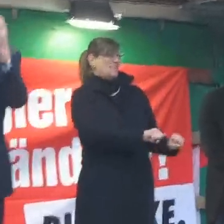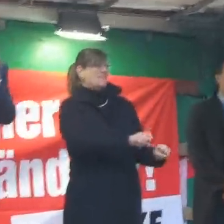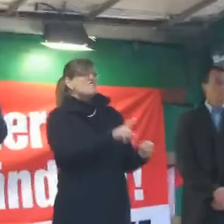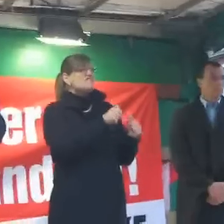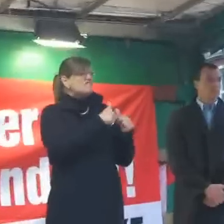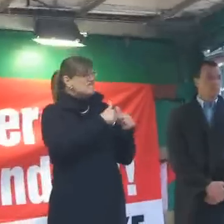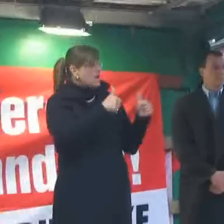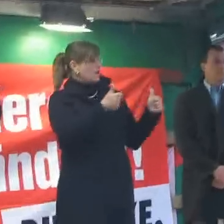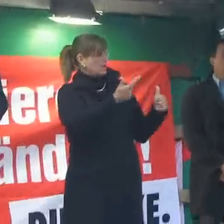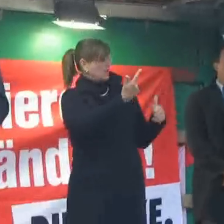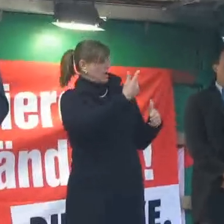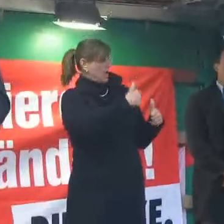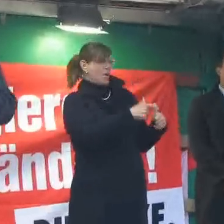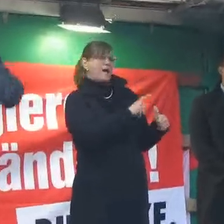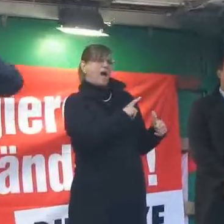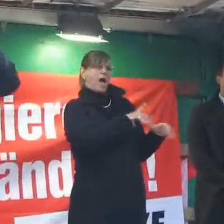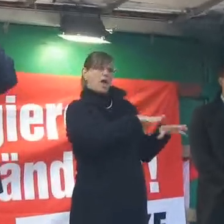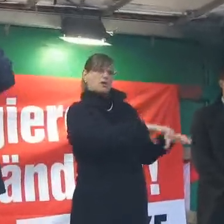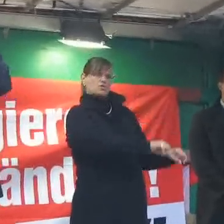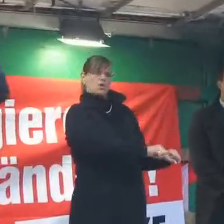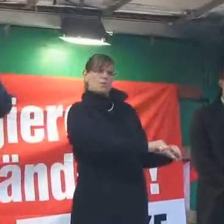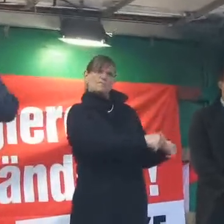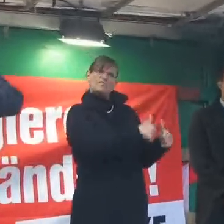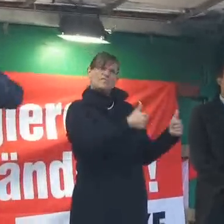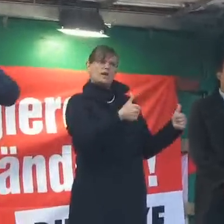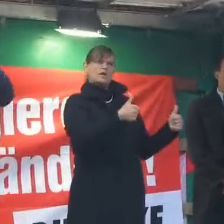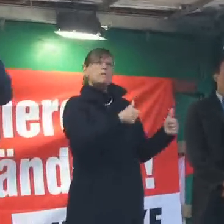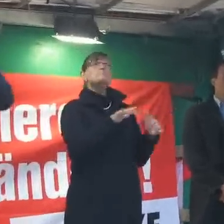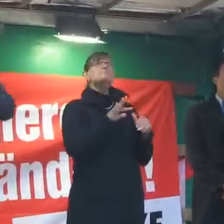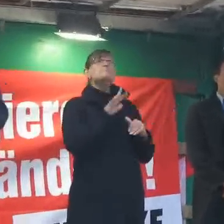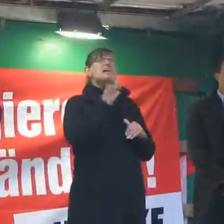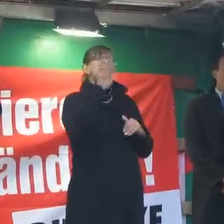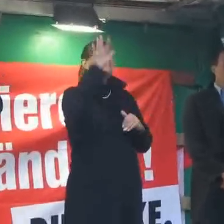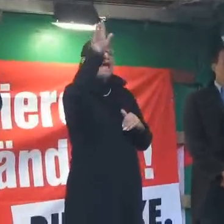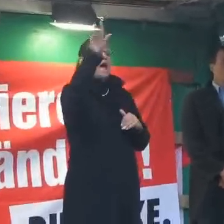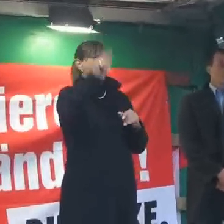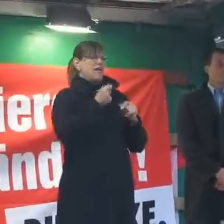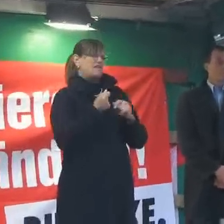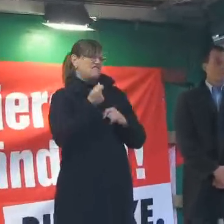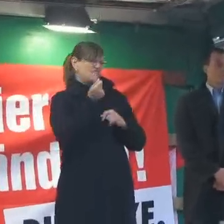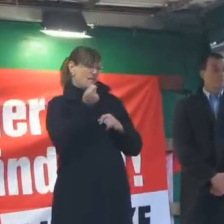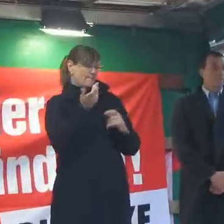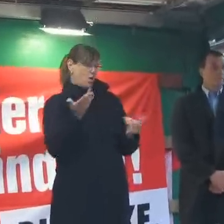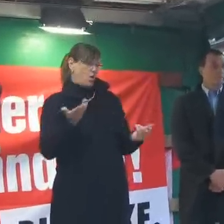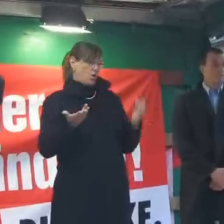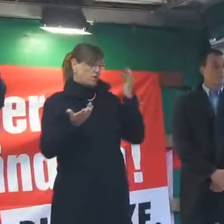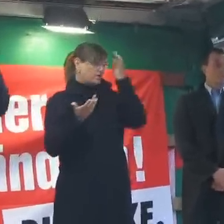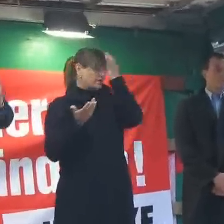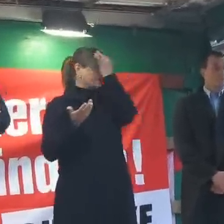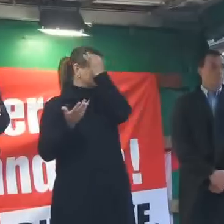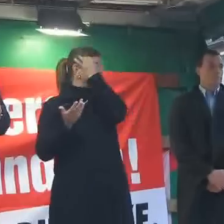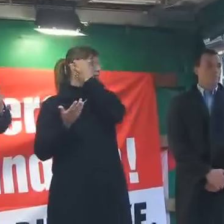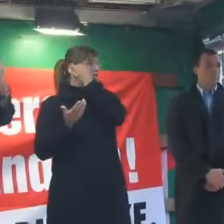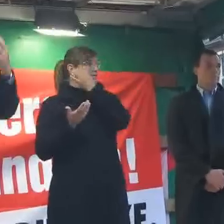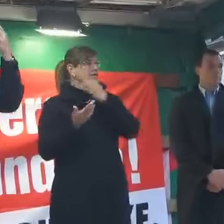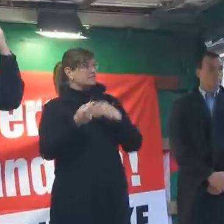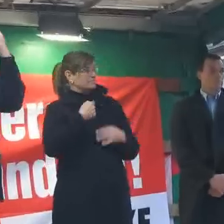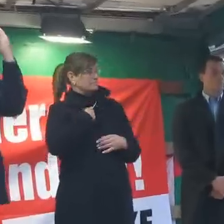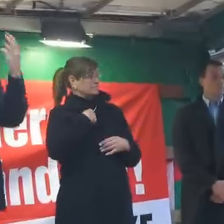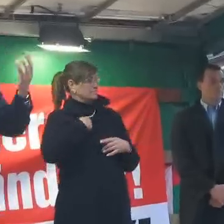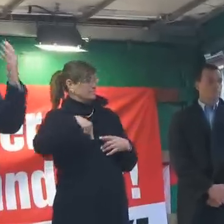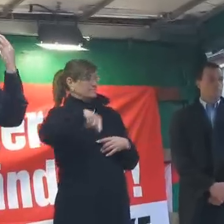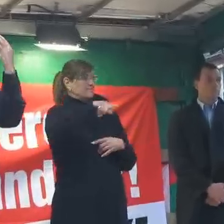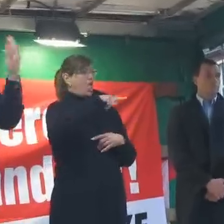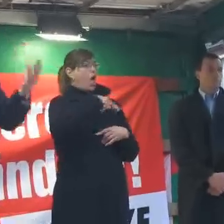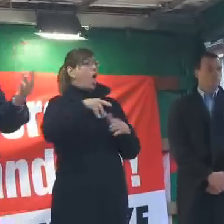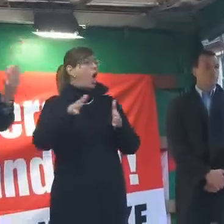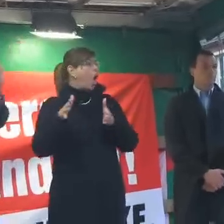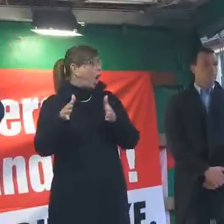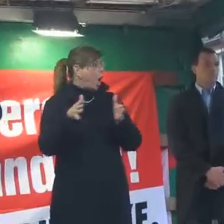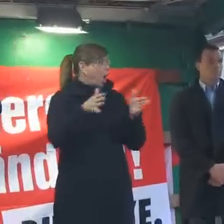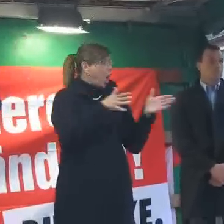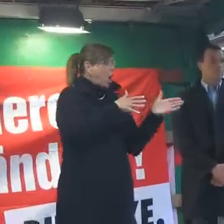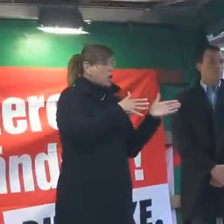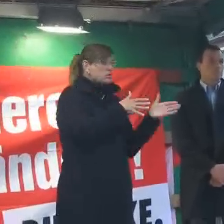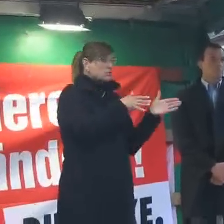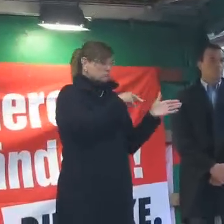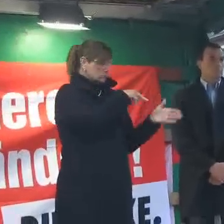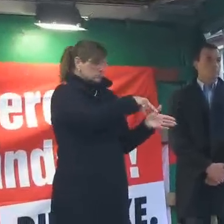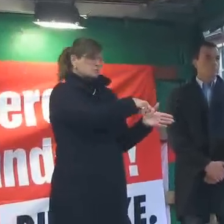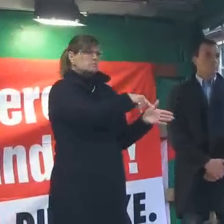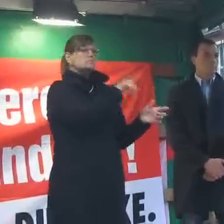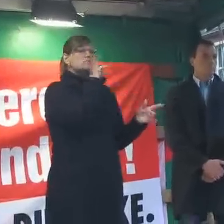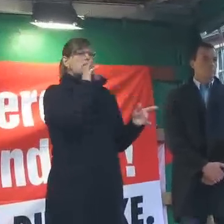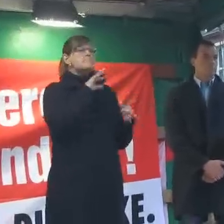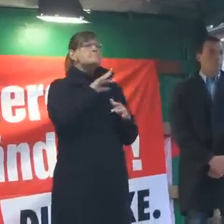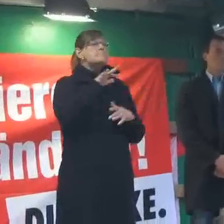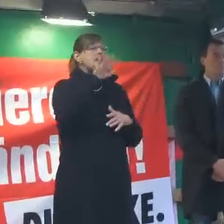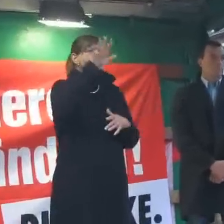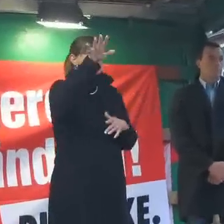entsteht Eigentum? Wie entsteht Milliardenvermögen? Und wir haben eben eine Ordnung, in der Milliardenvermögen durch Nichtstun